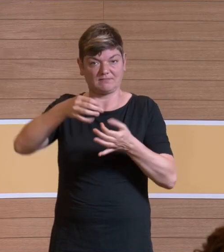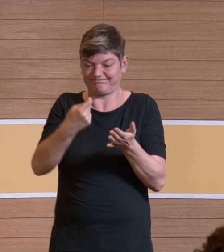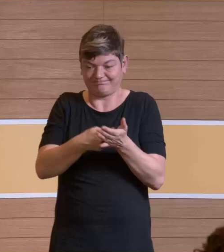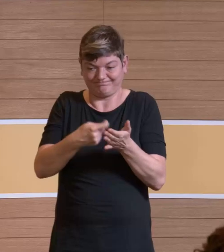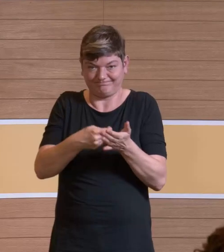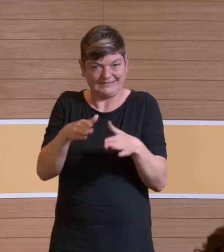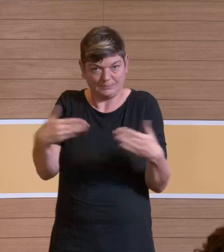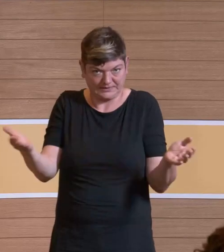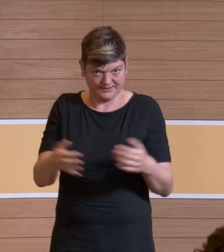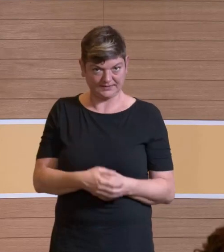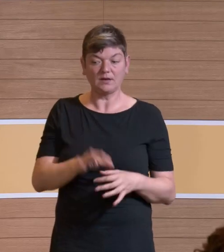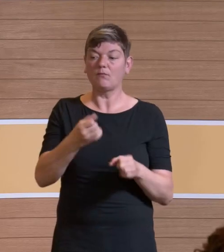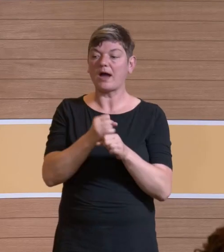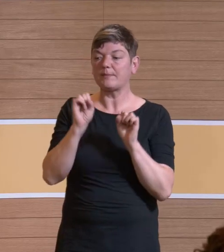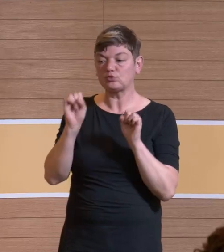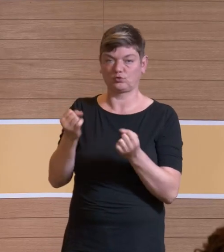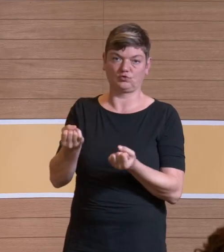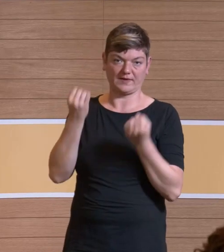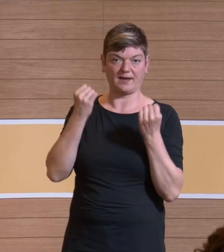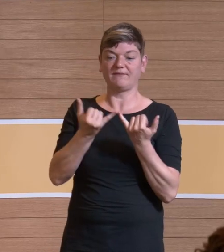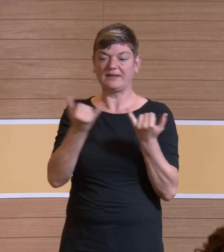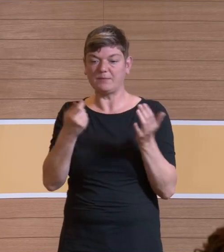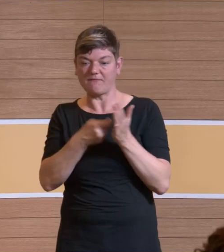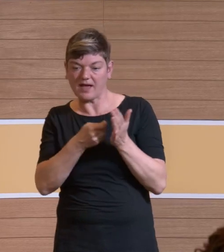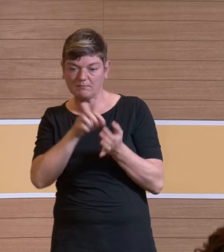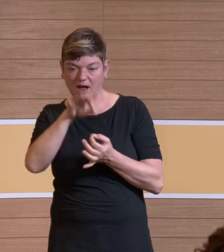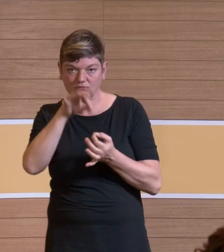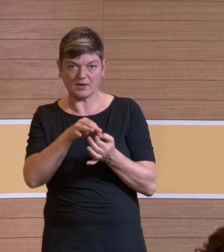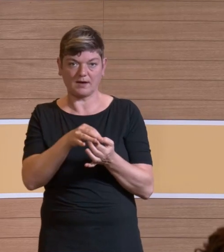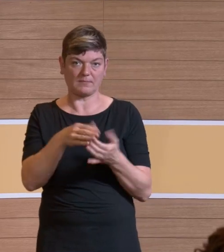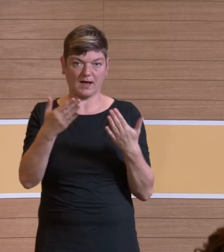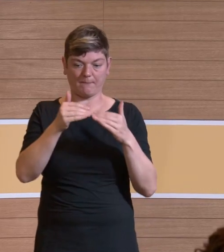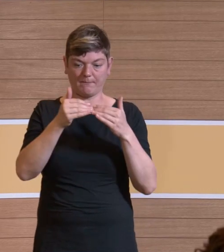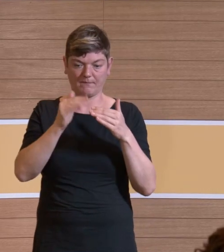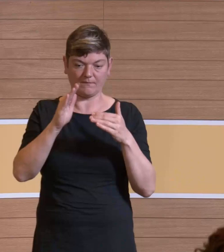für den Arbeitsschutz dann auch besonders schwierig macht.